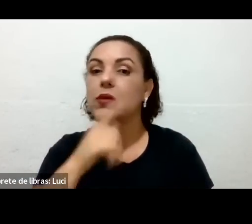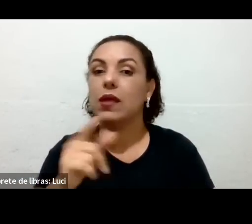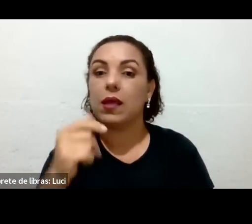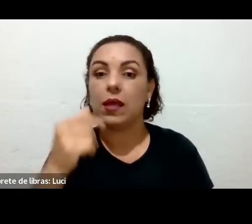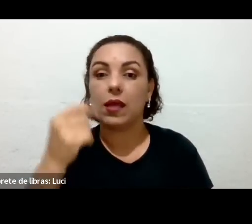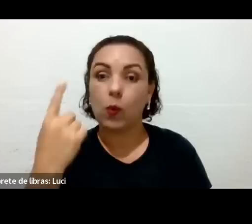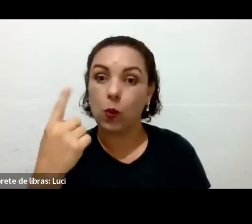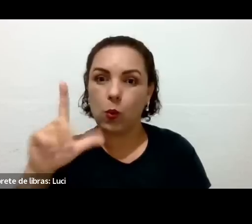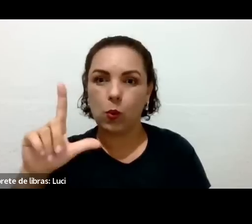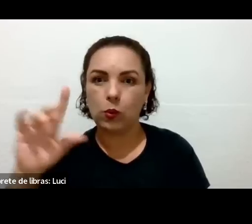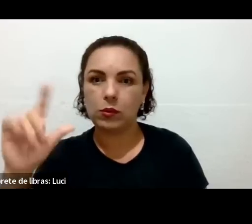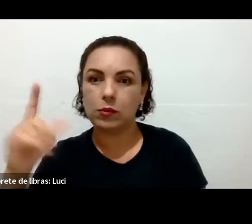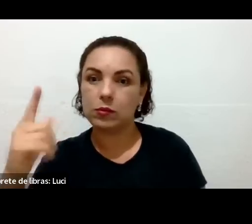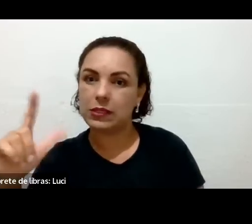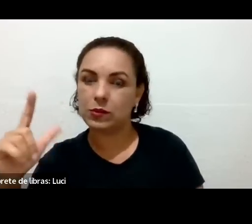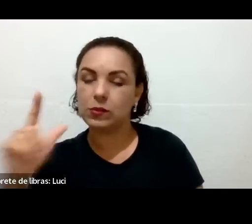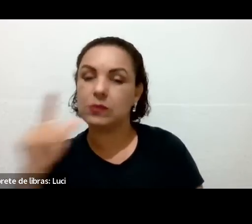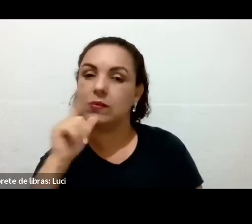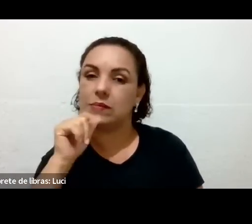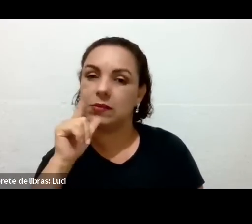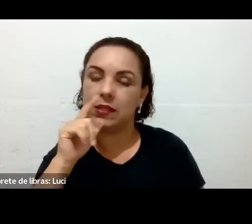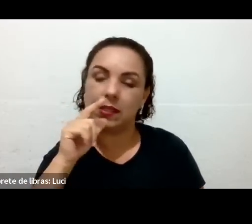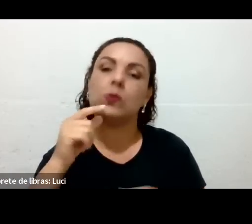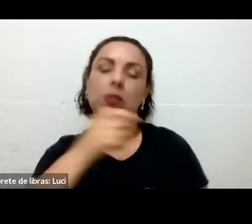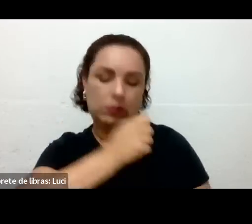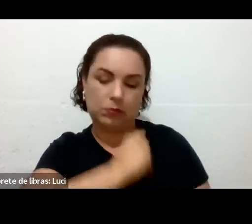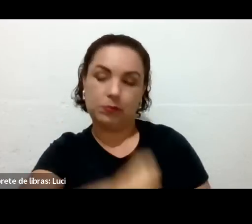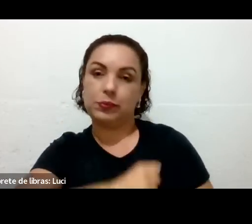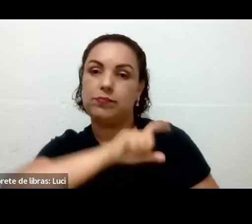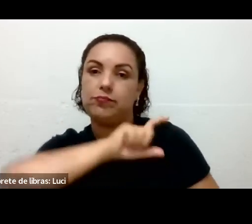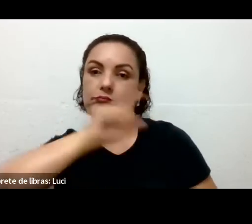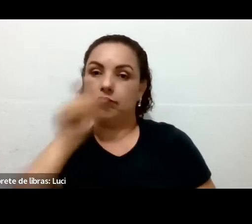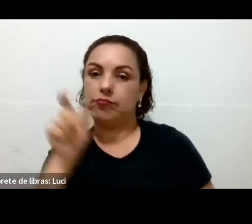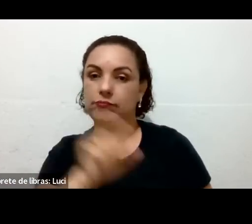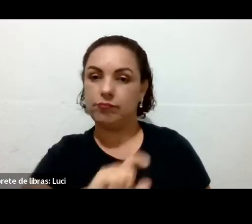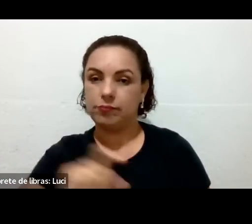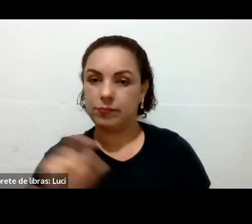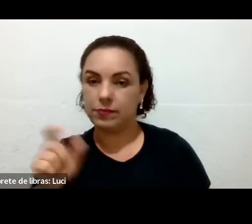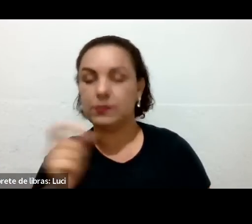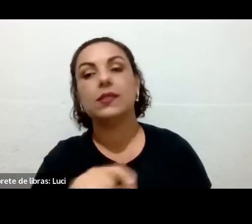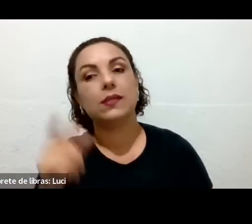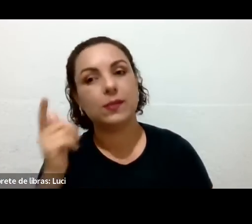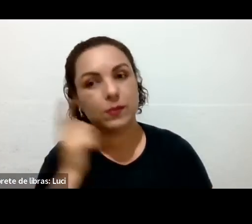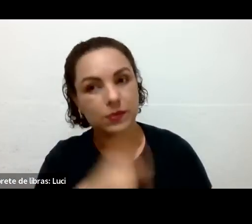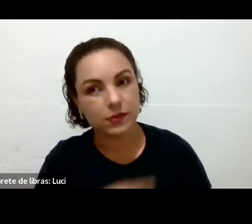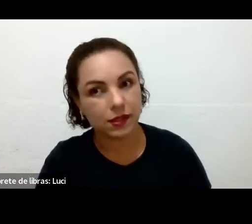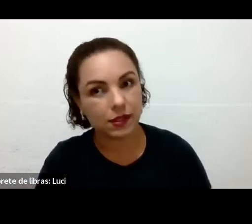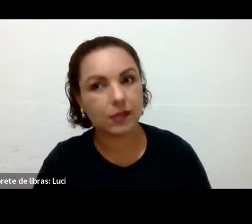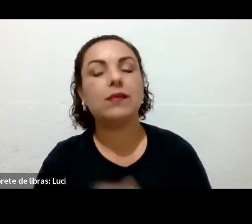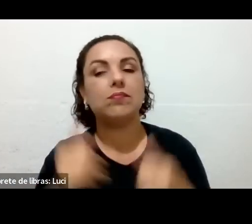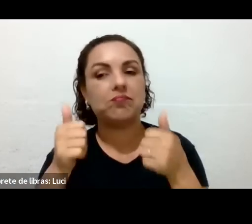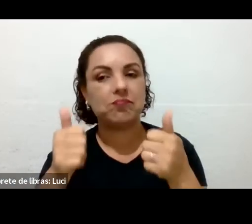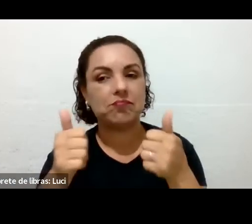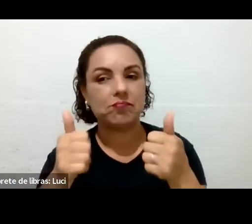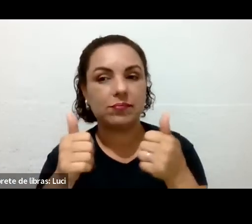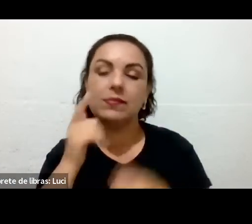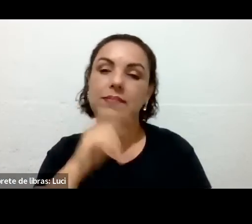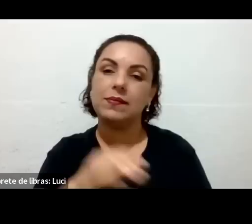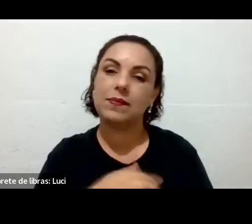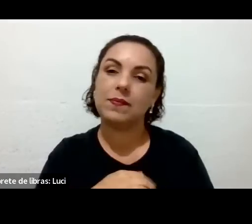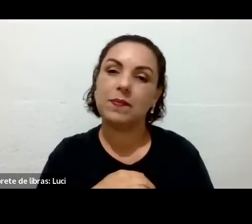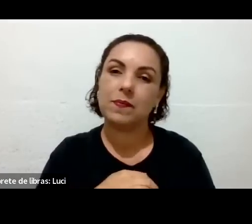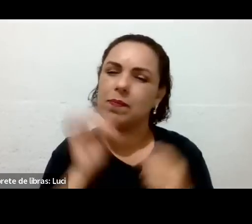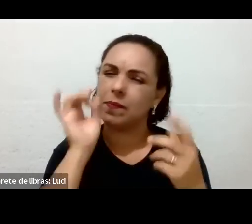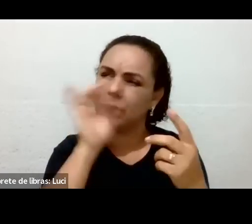todo o organismo agradece. E o magnésio ajuda nos movimentos peristálticos do intestino. Olha quanta informação